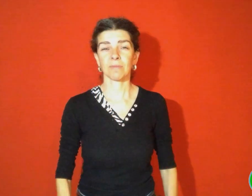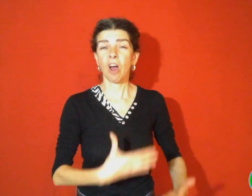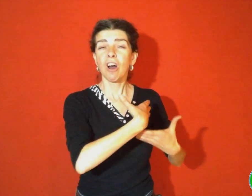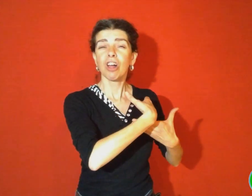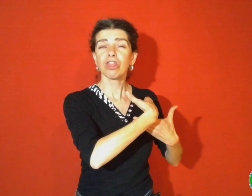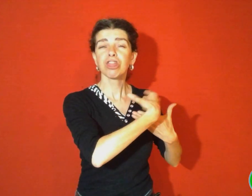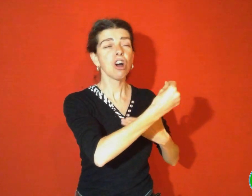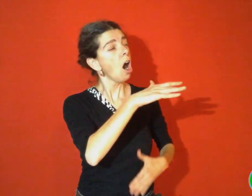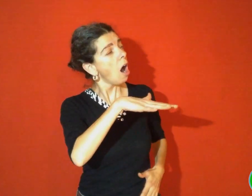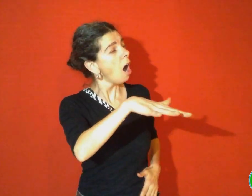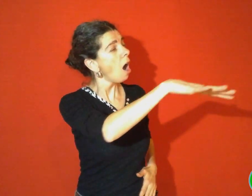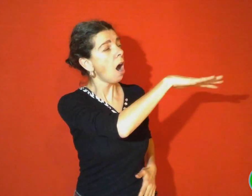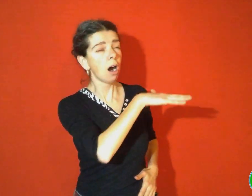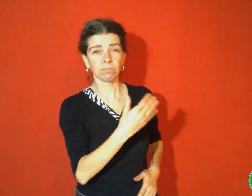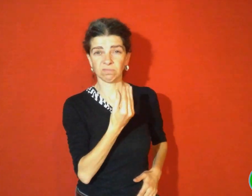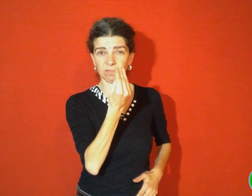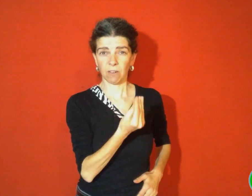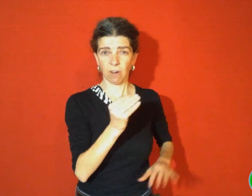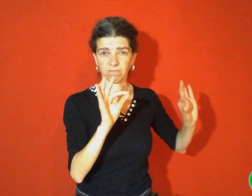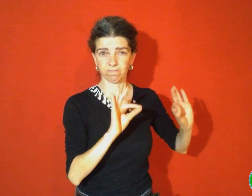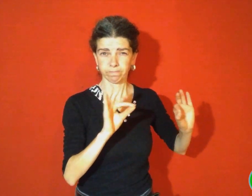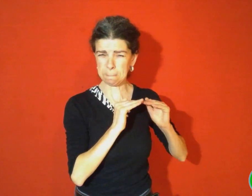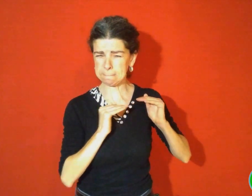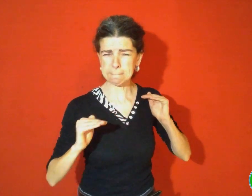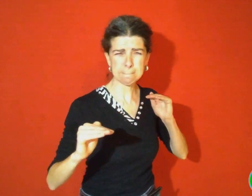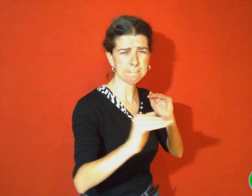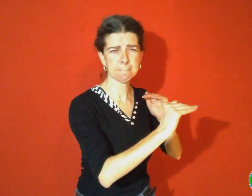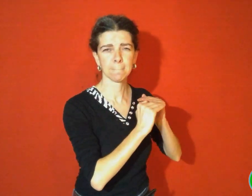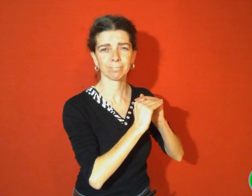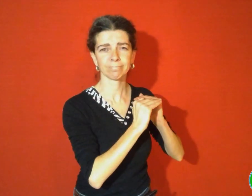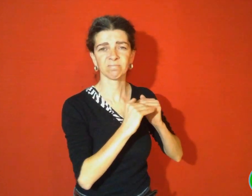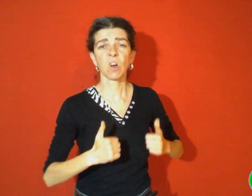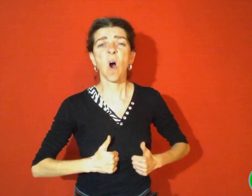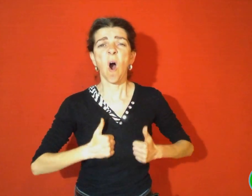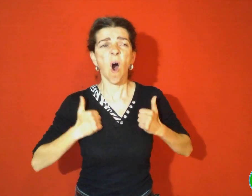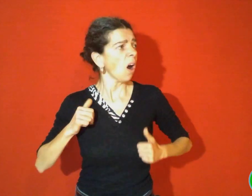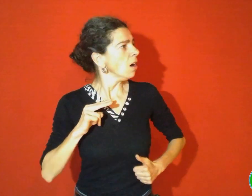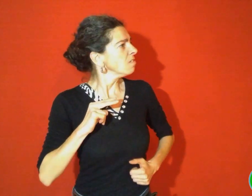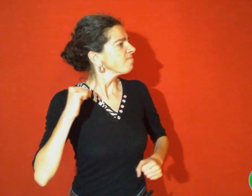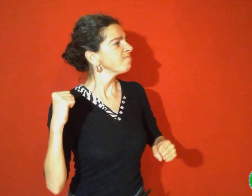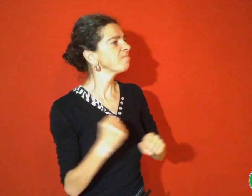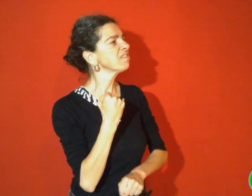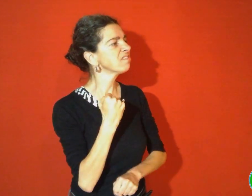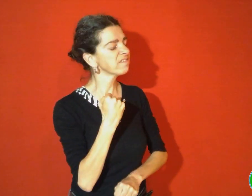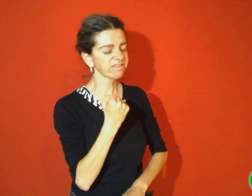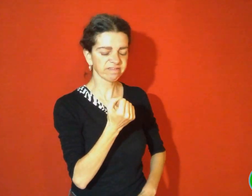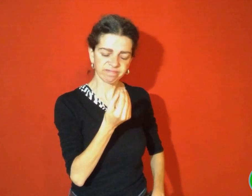Au dehors, à l'air libre, on ne voyait plus un seul enfant. L'ogre devait se contenter pour toute